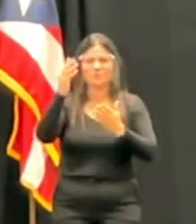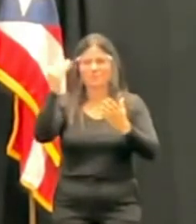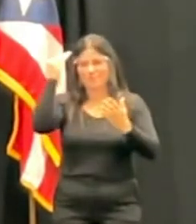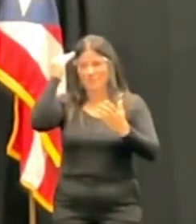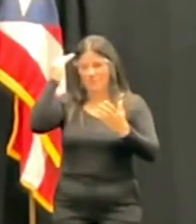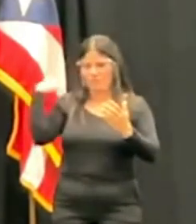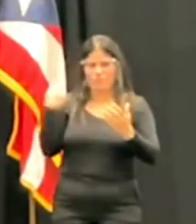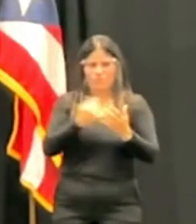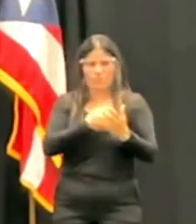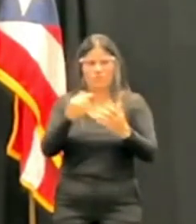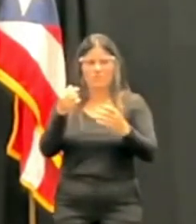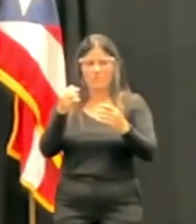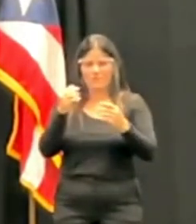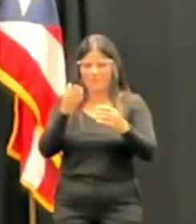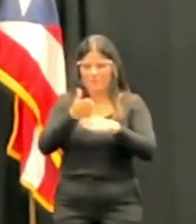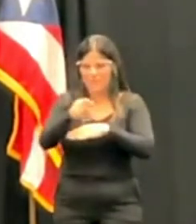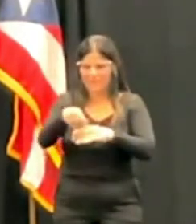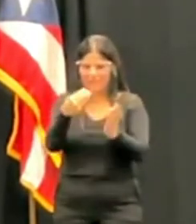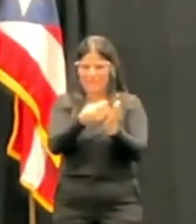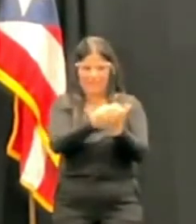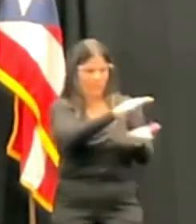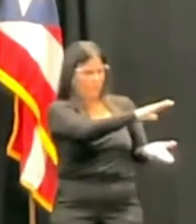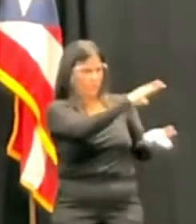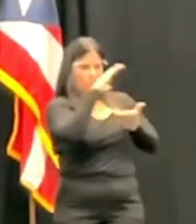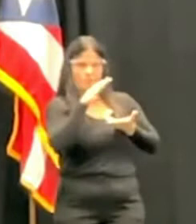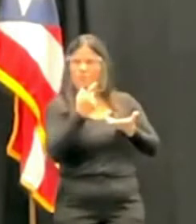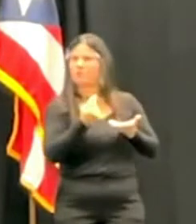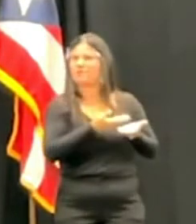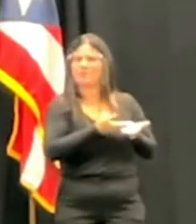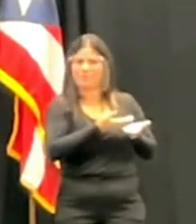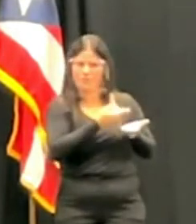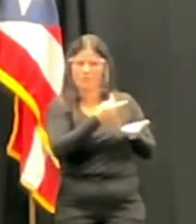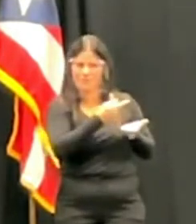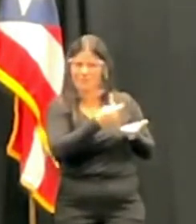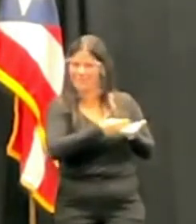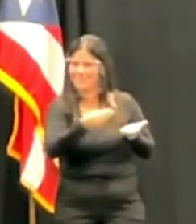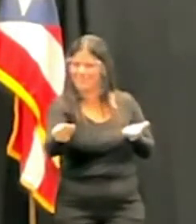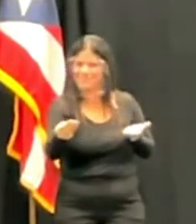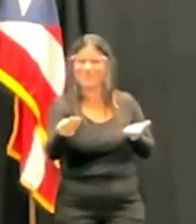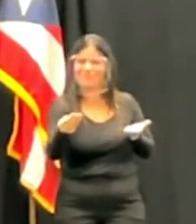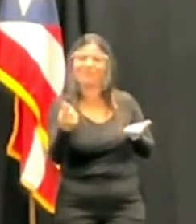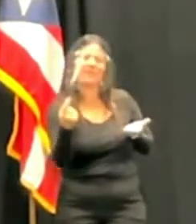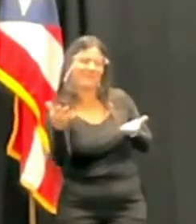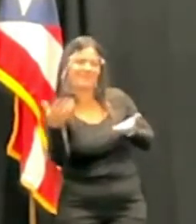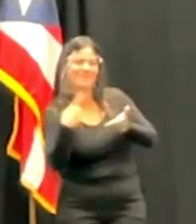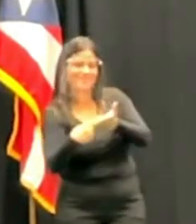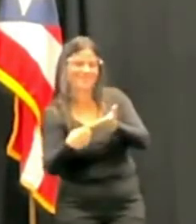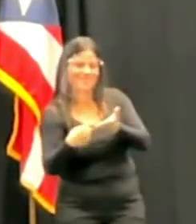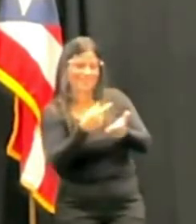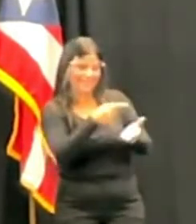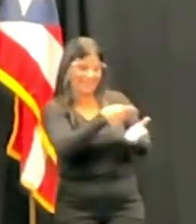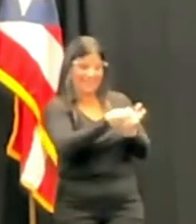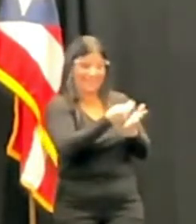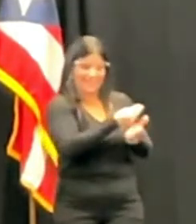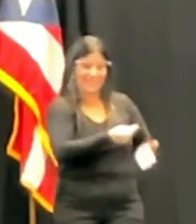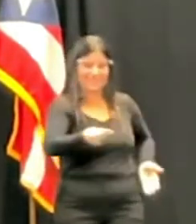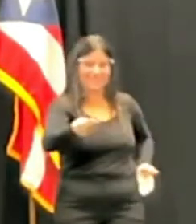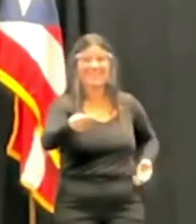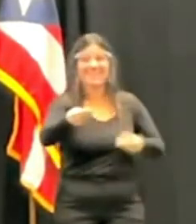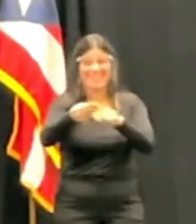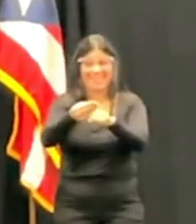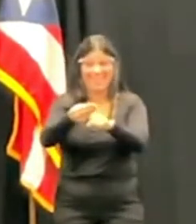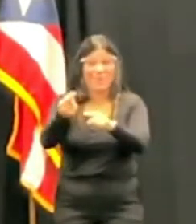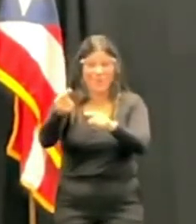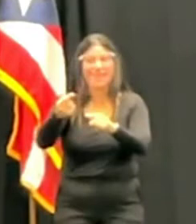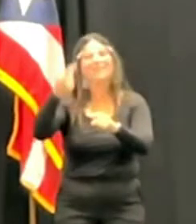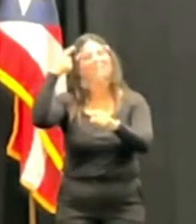dinero que le van a dar prestado, hay que devolverlo, y devolverlo para que se pueda seguir haciendo otras obras. Así